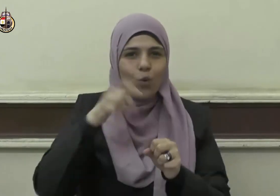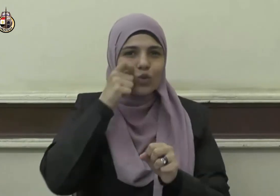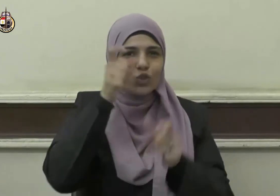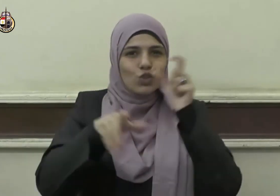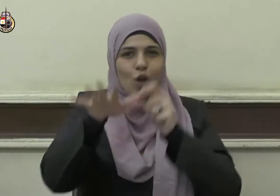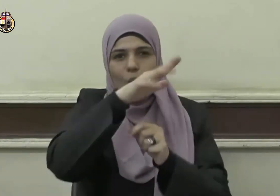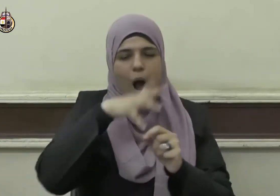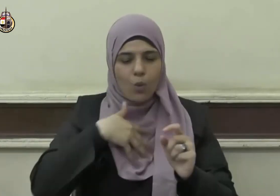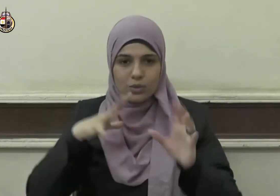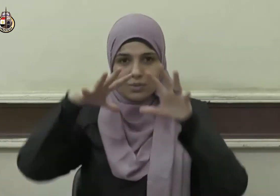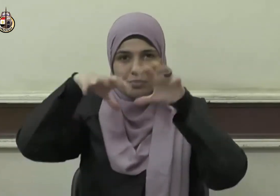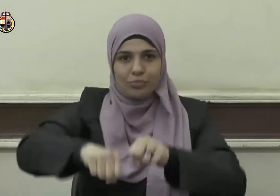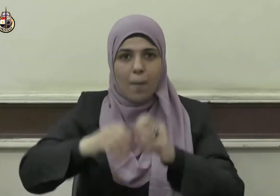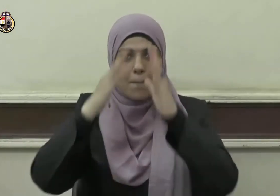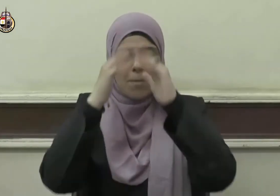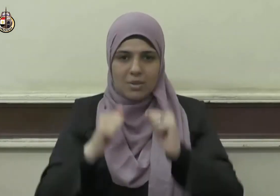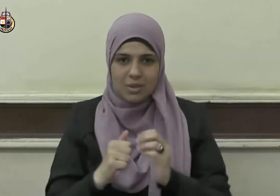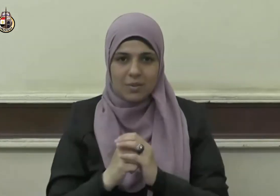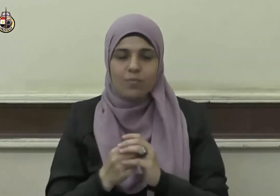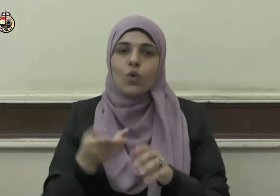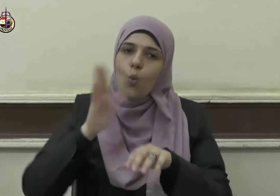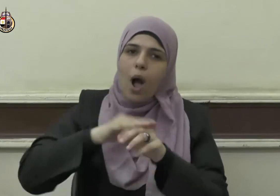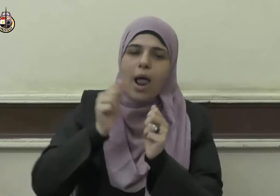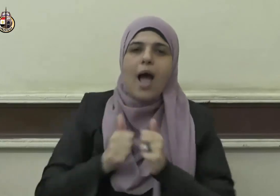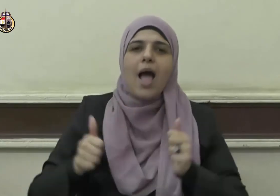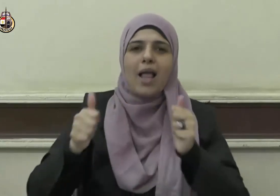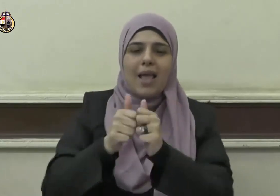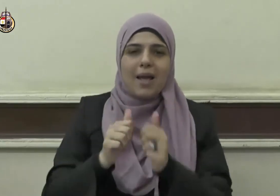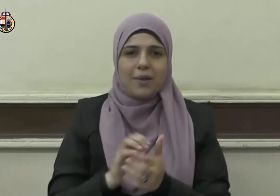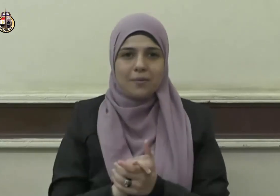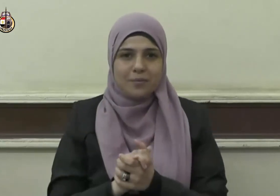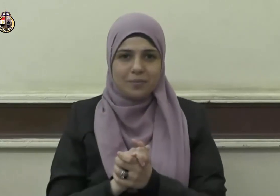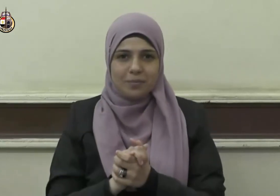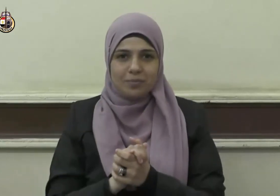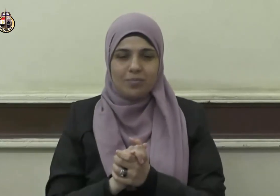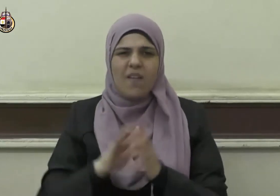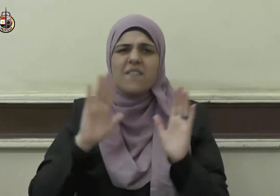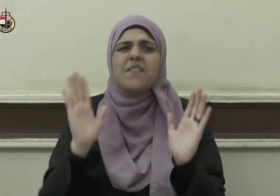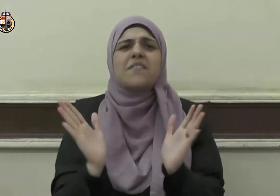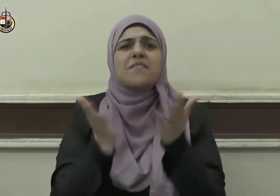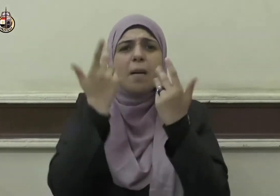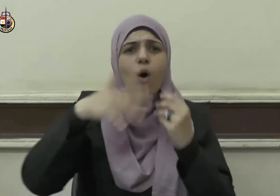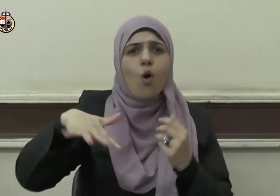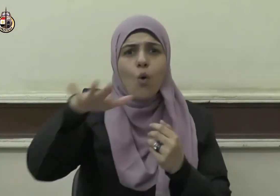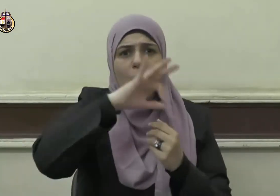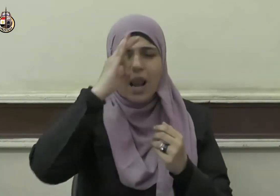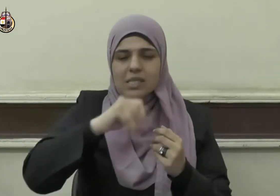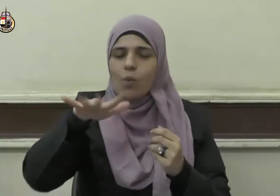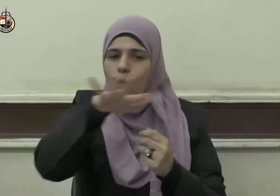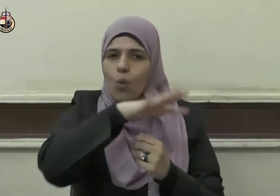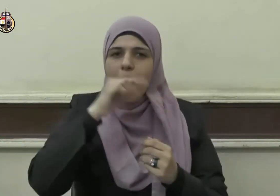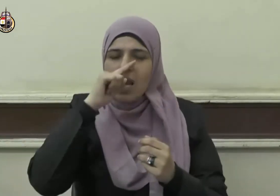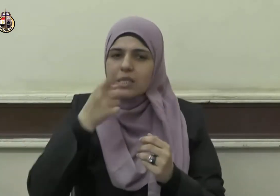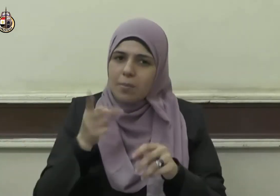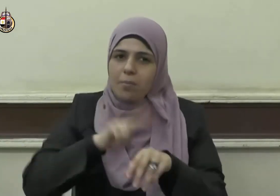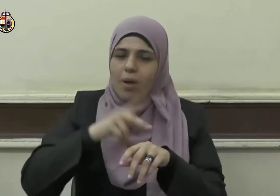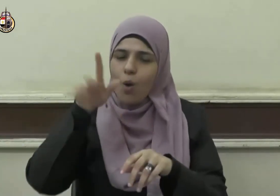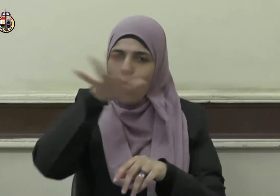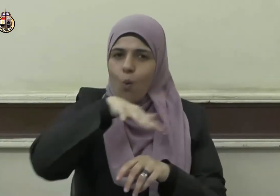لاعتداء على مصر وعلى أهلها فما أحراناً أن نستعيد روح عمضان في